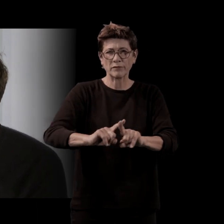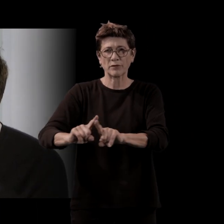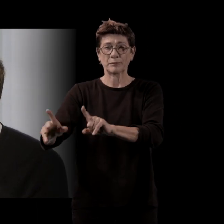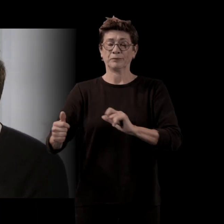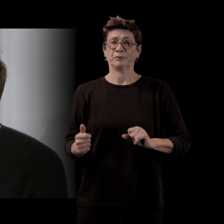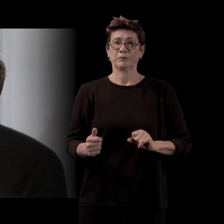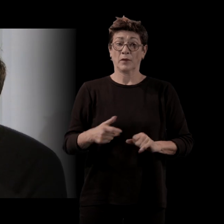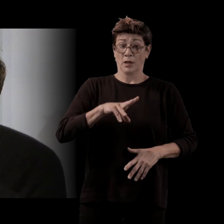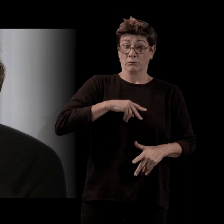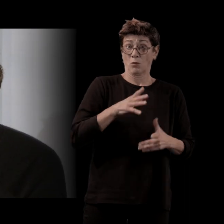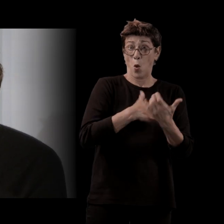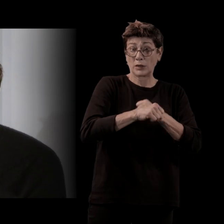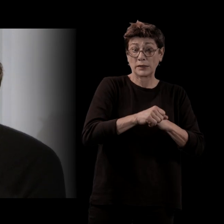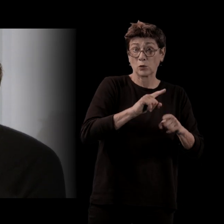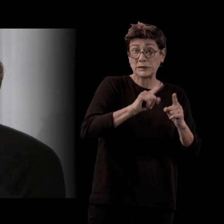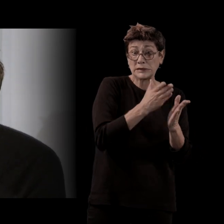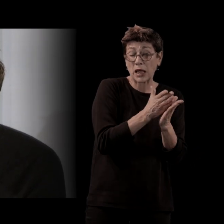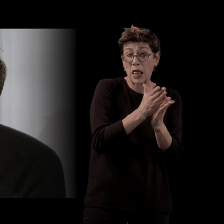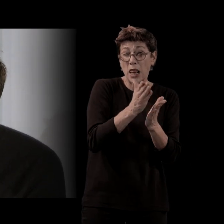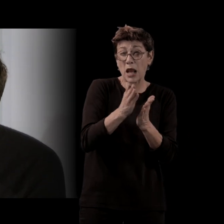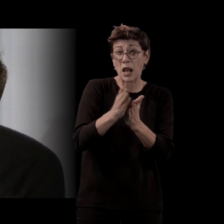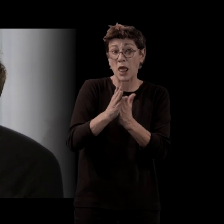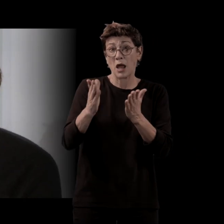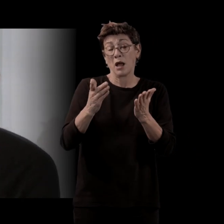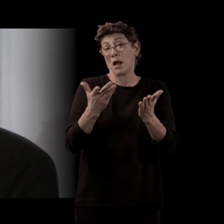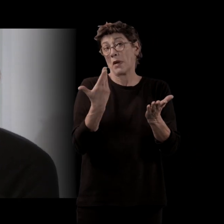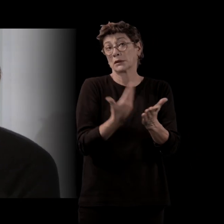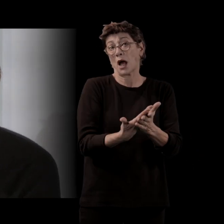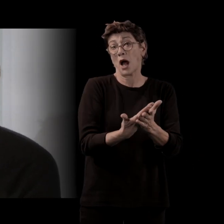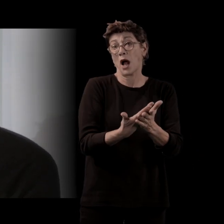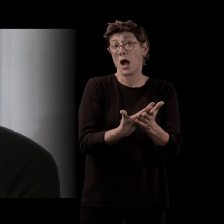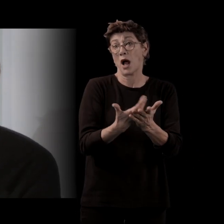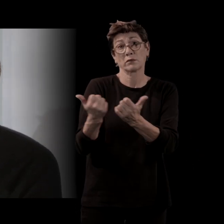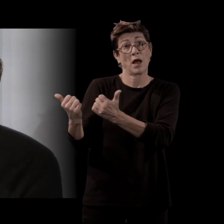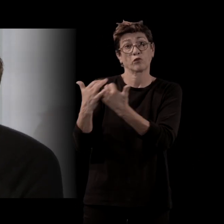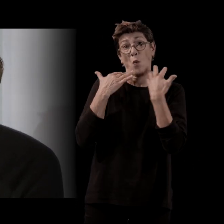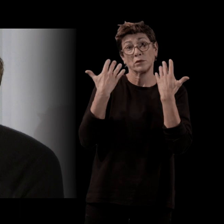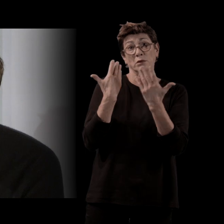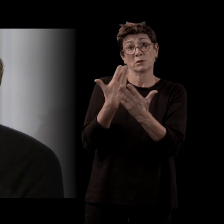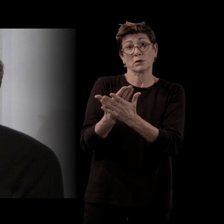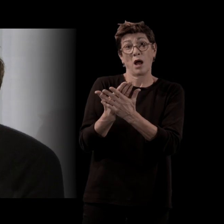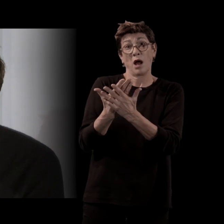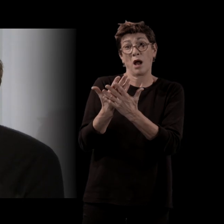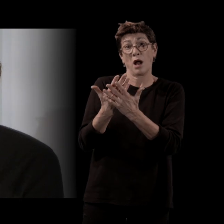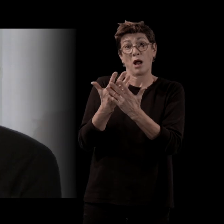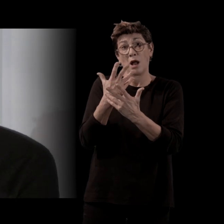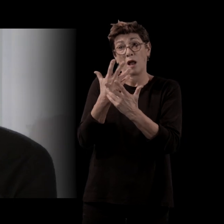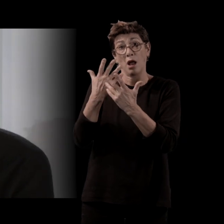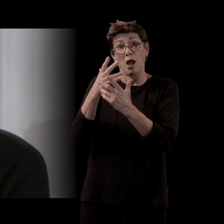dont mes signes à moi sont organisés, je pense qu'elle s'est influencée par ça et la manière dont mon regard a été modifié.